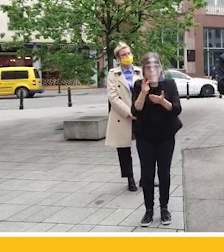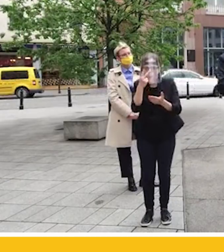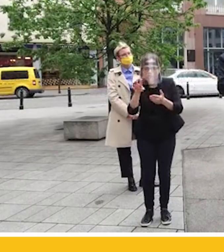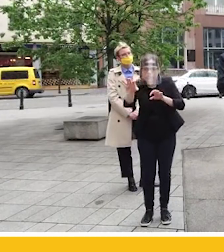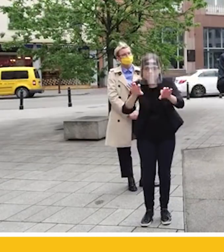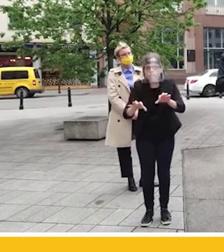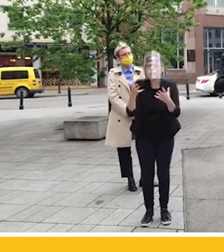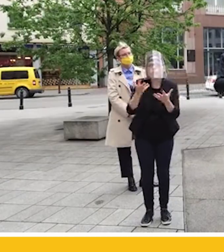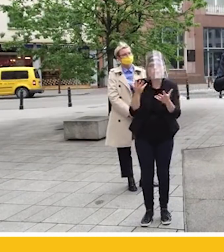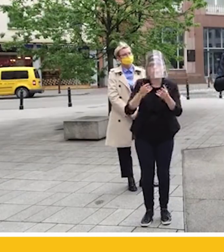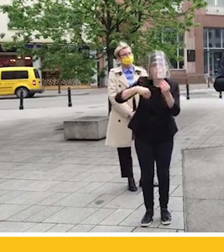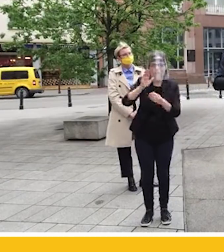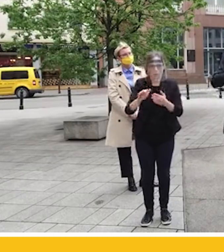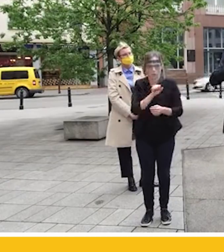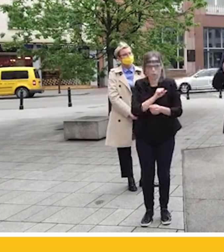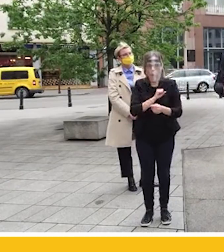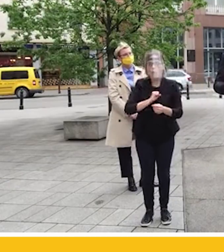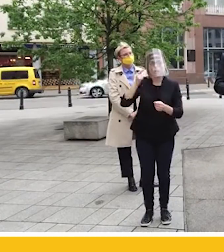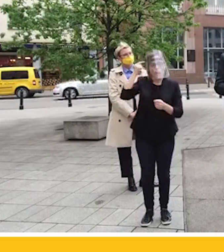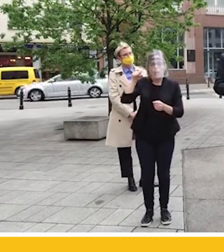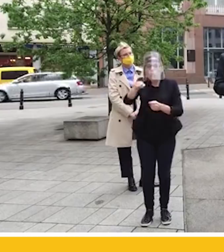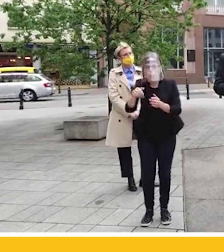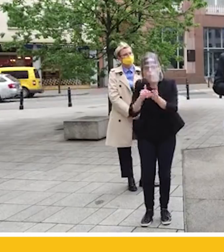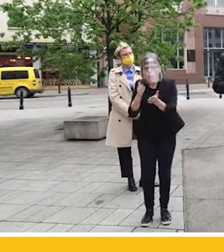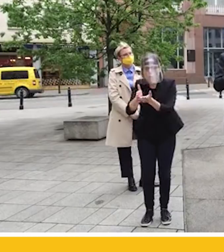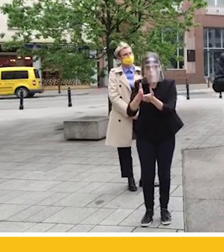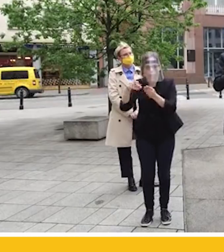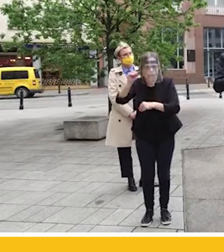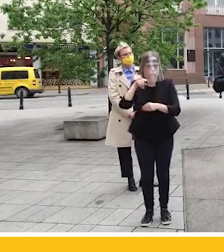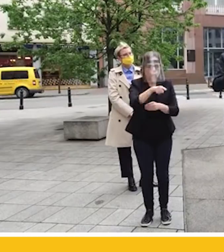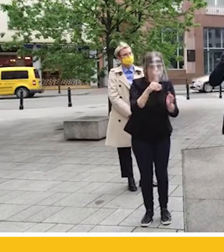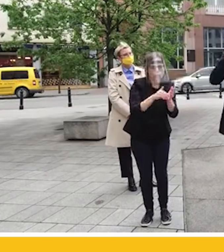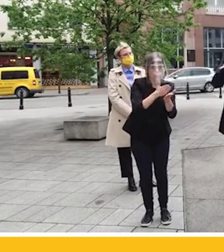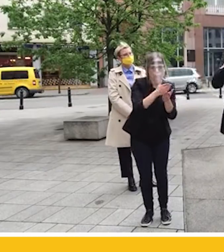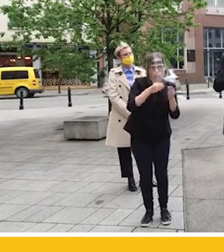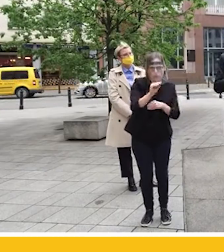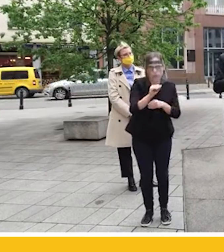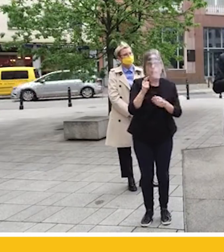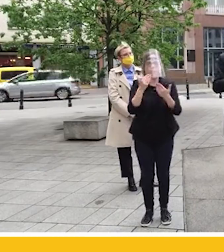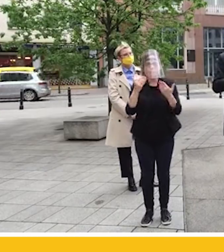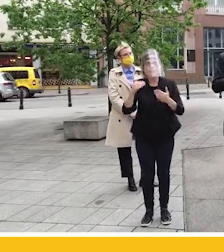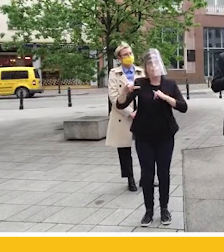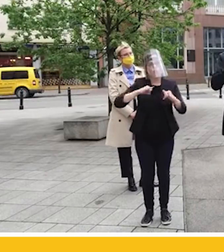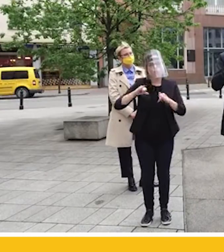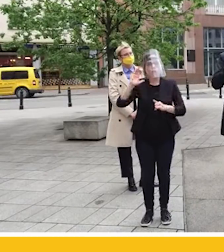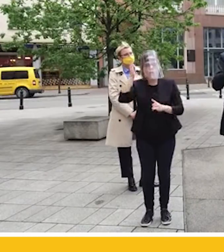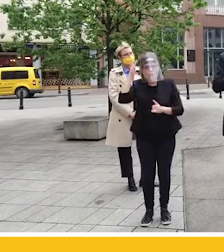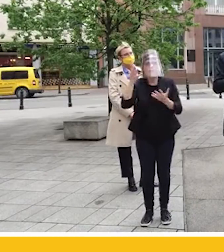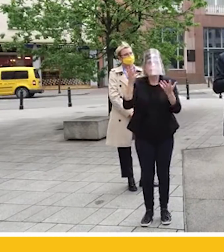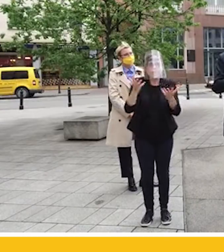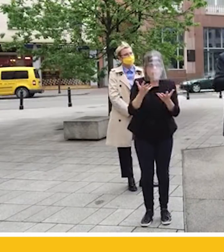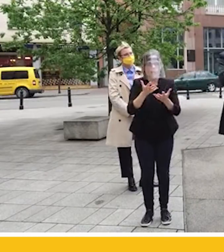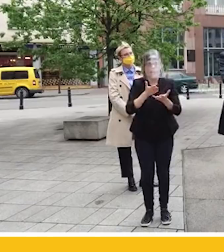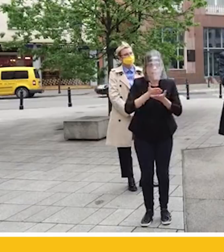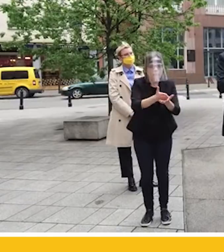potrzebne. W jakich dziedzinach gospodarki potrzeba go najwięcej. I pozwoli rządowi w celowy sposób wspierać te